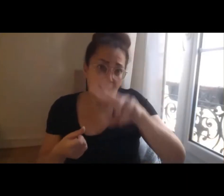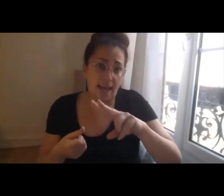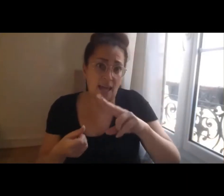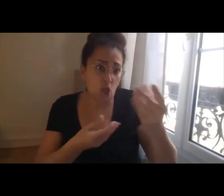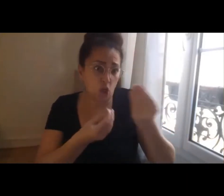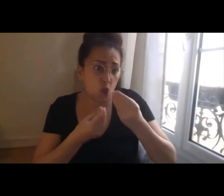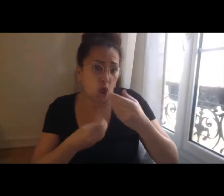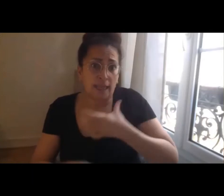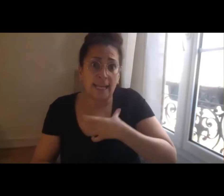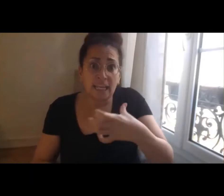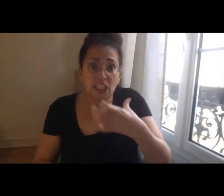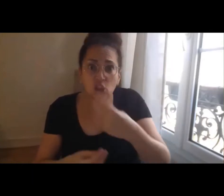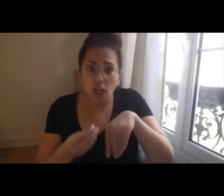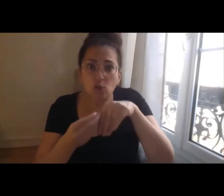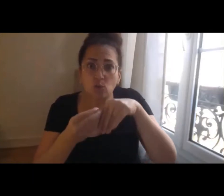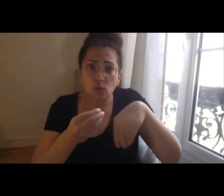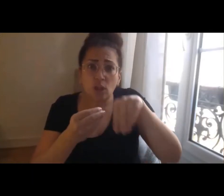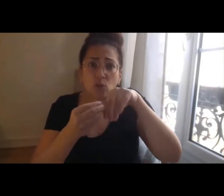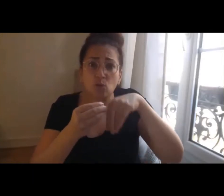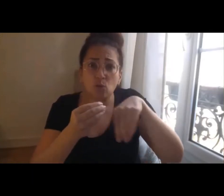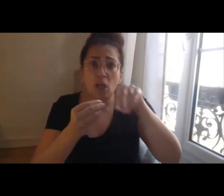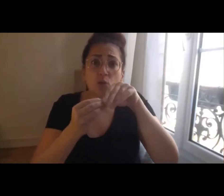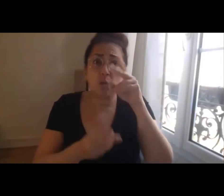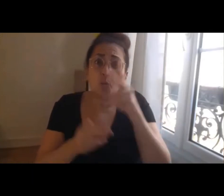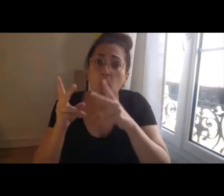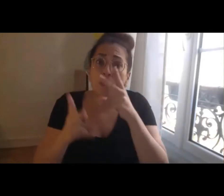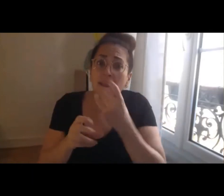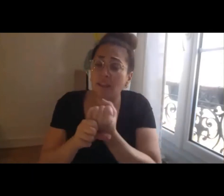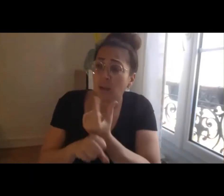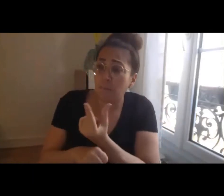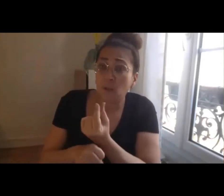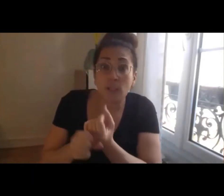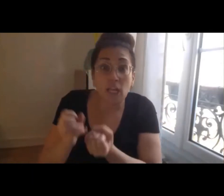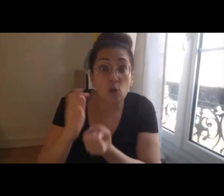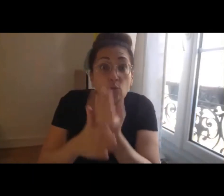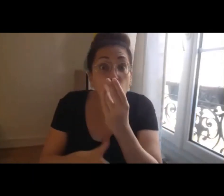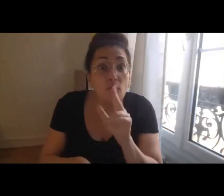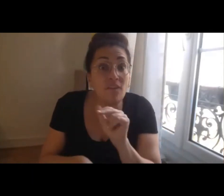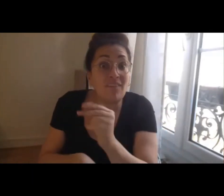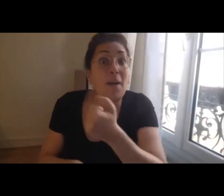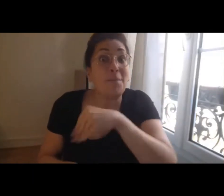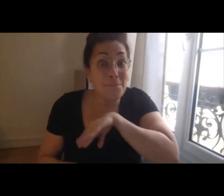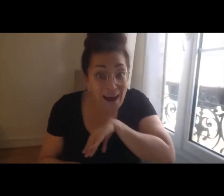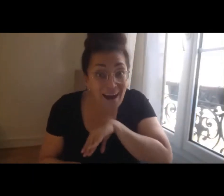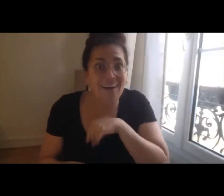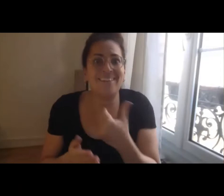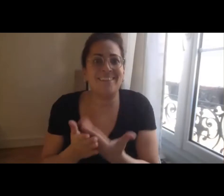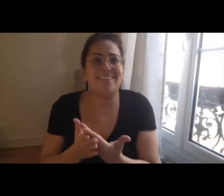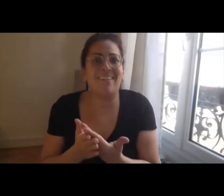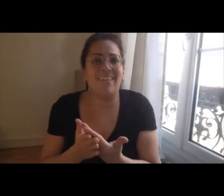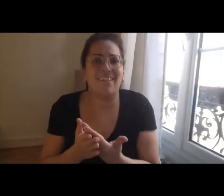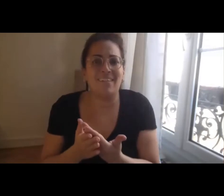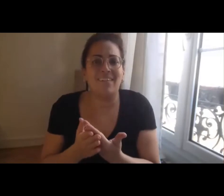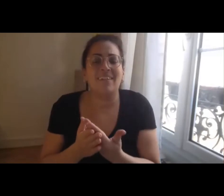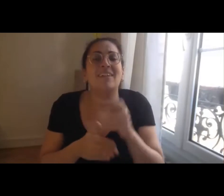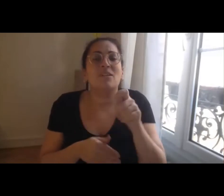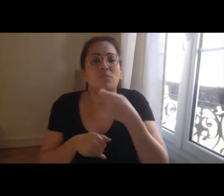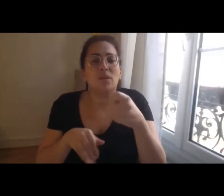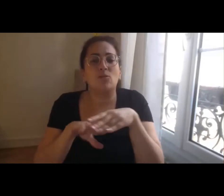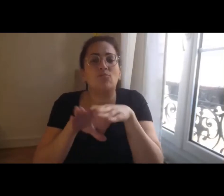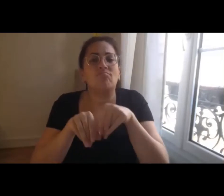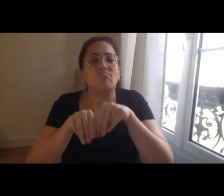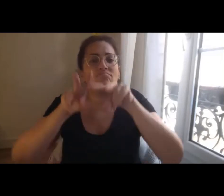et qu'elle déclenche aussi de nouvelles coopérations. Enfin, qu'elle puisse associer aux équipes de recherche et ça,